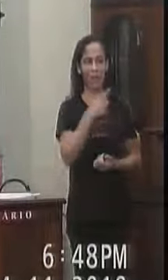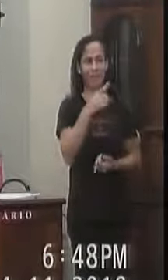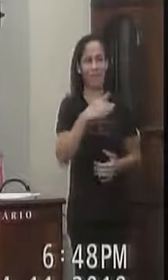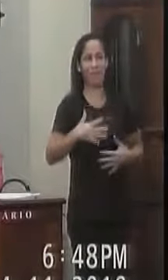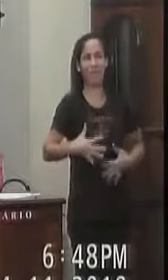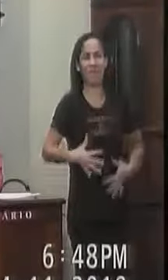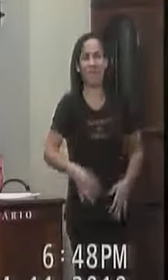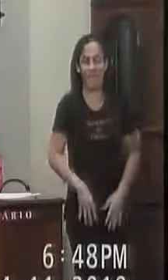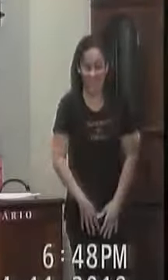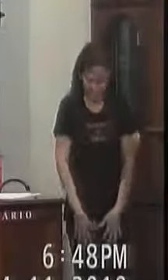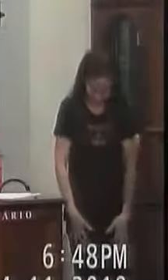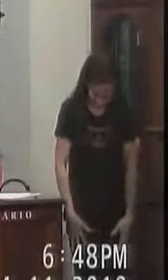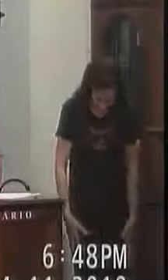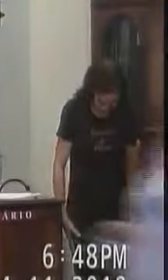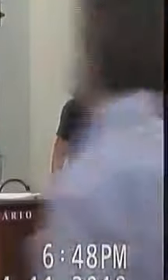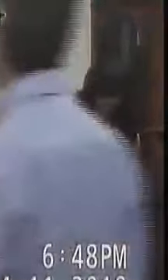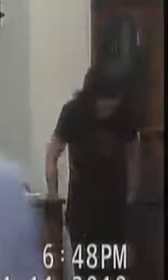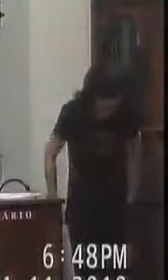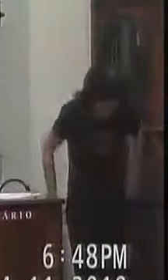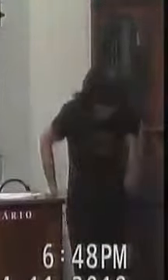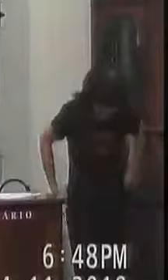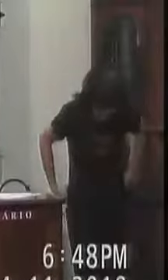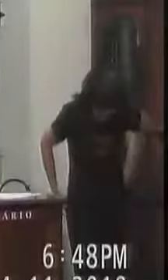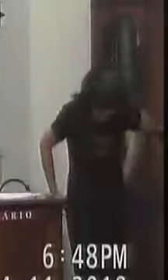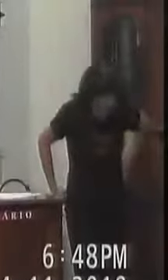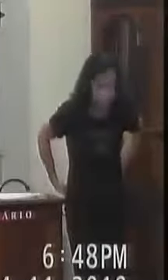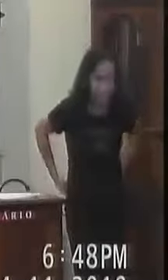Salsinho